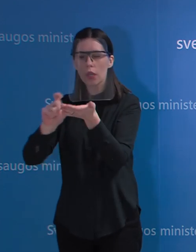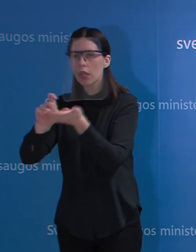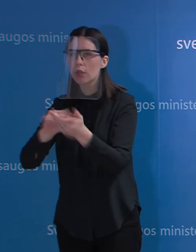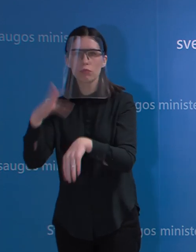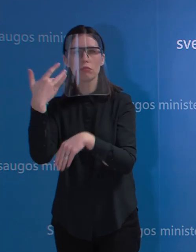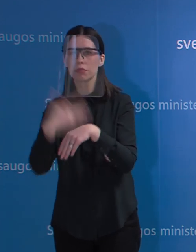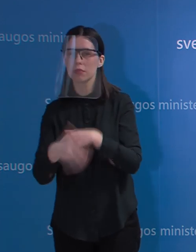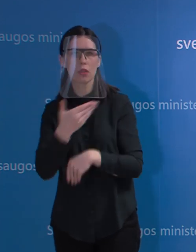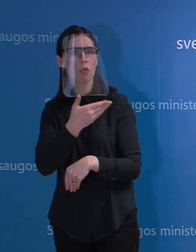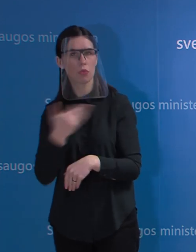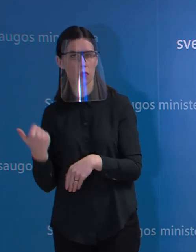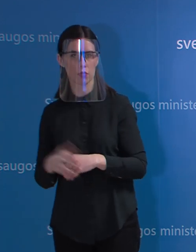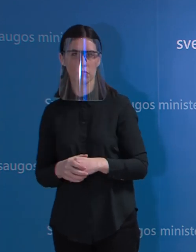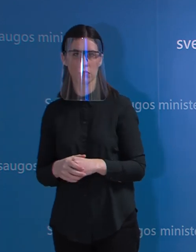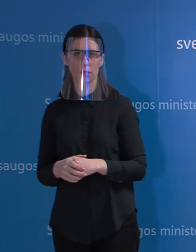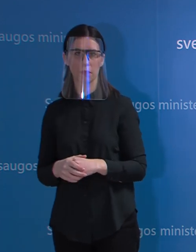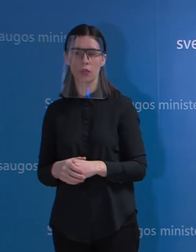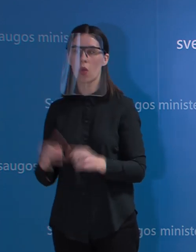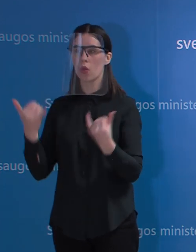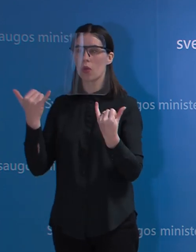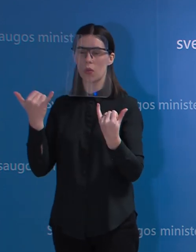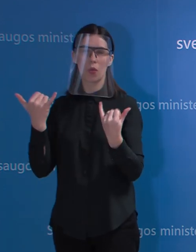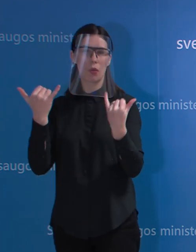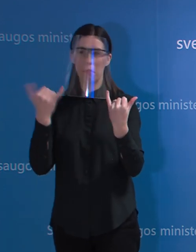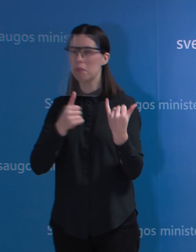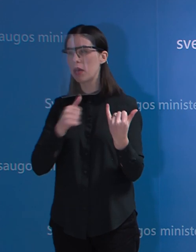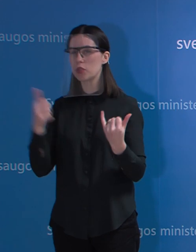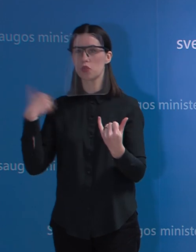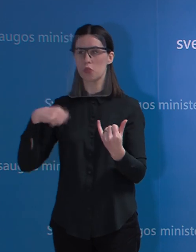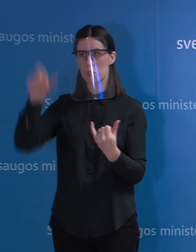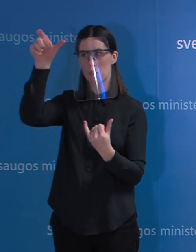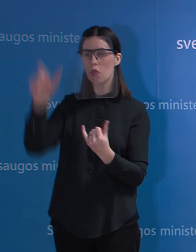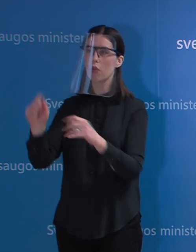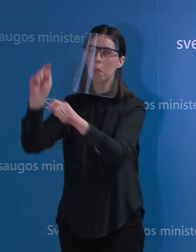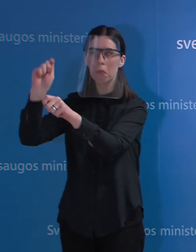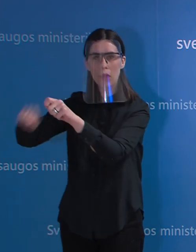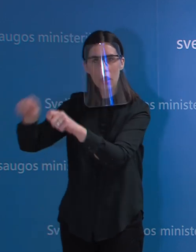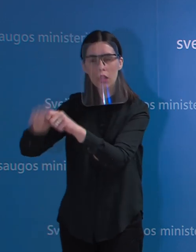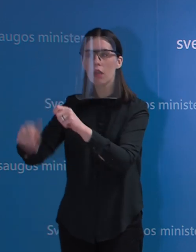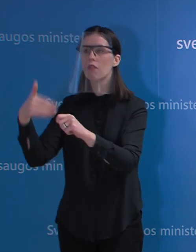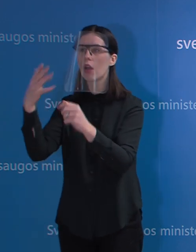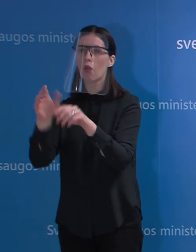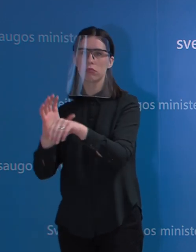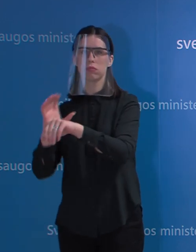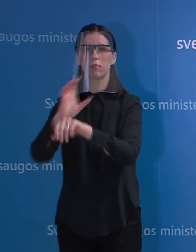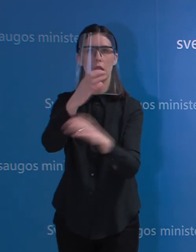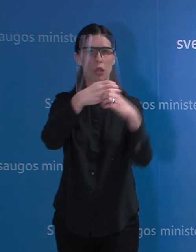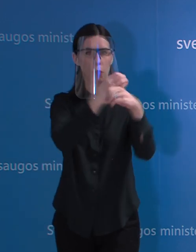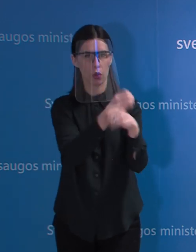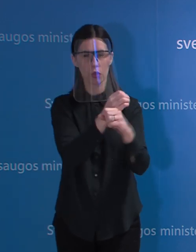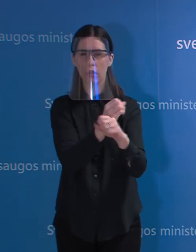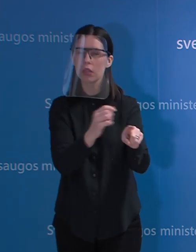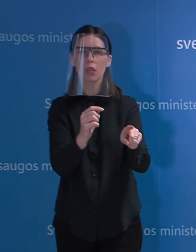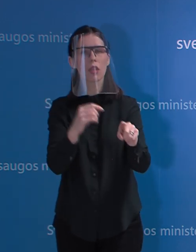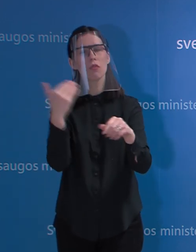tie paimti mėginėliai, jie galioja ribotą laiką, tai viską reikia tiesiog daryti atsakingai, pasiruošus,